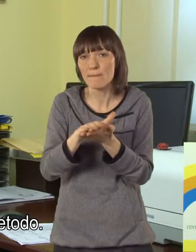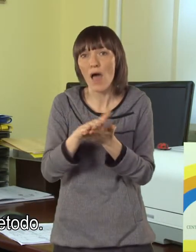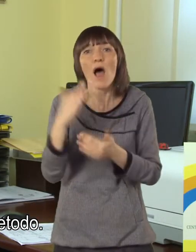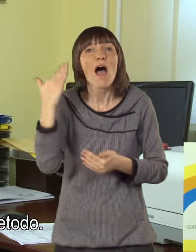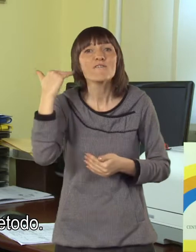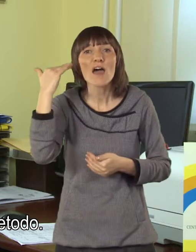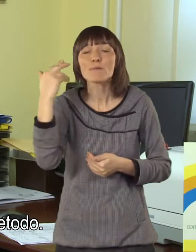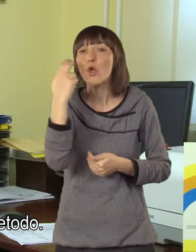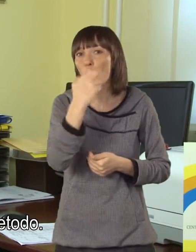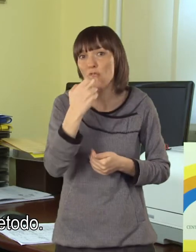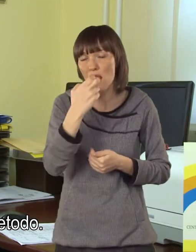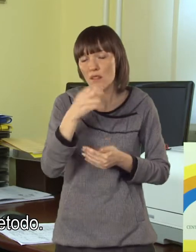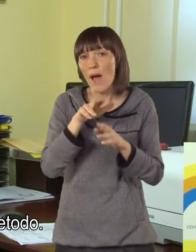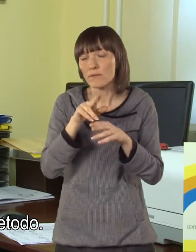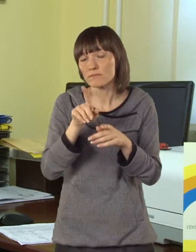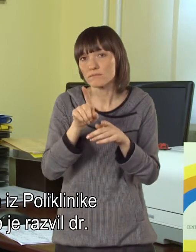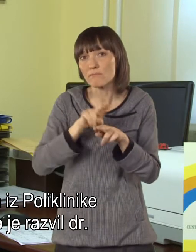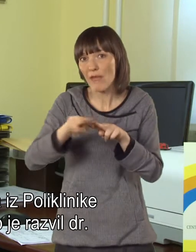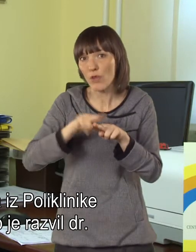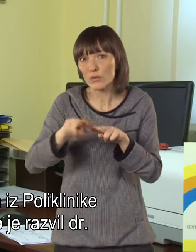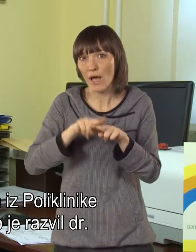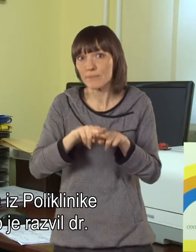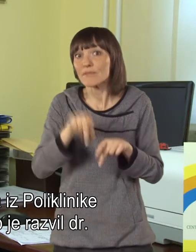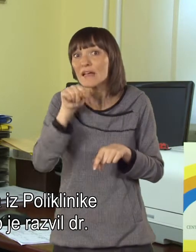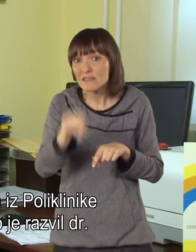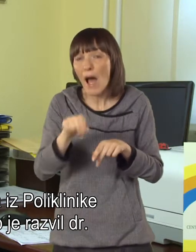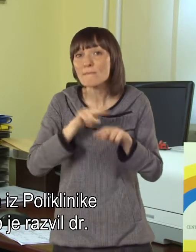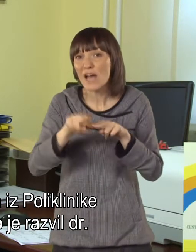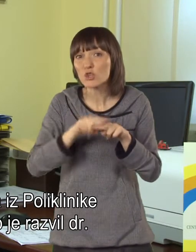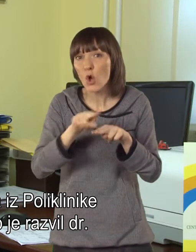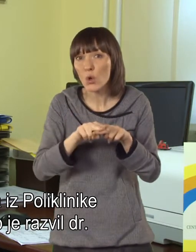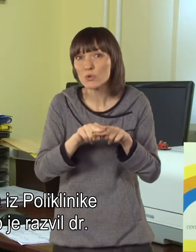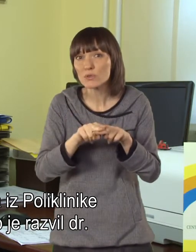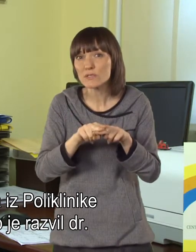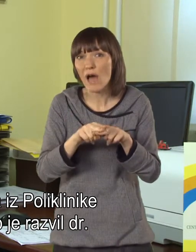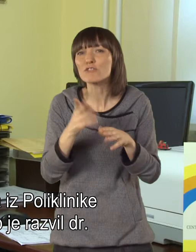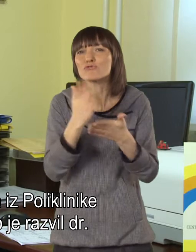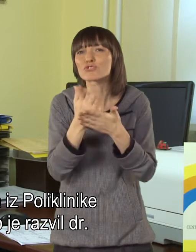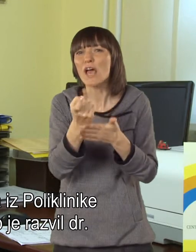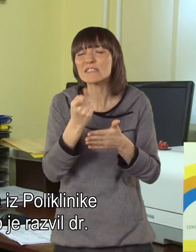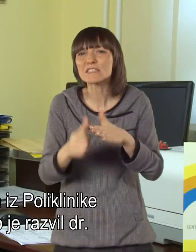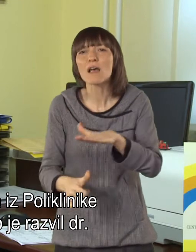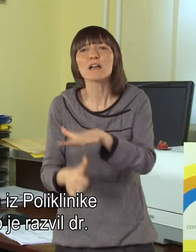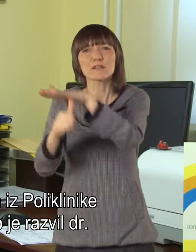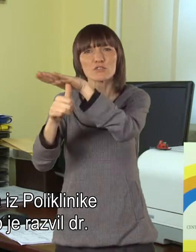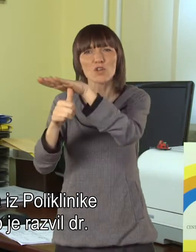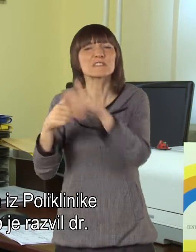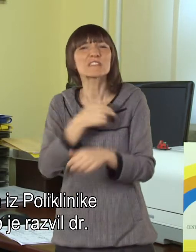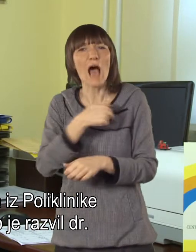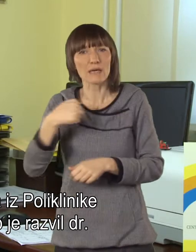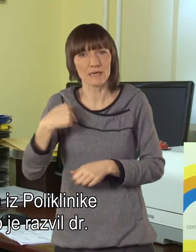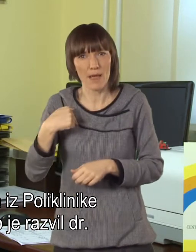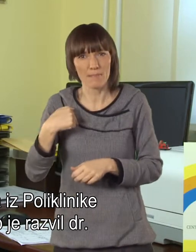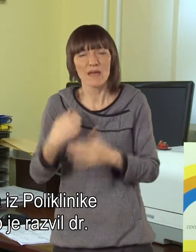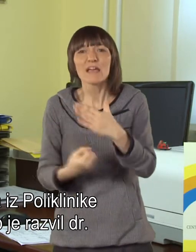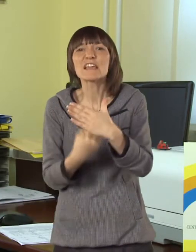verbotonalno metodo. verbotonalna metoda je metoda, ki prihaja iz poliklinike Sovak v Zagrebu in